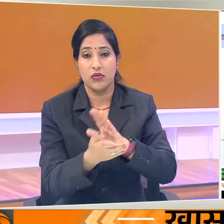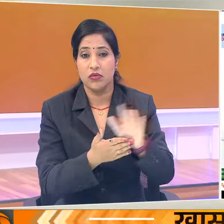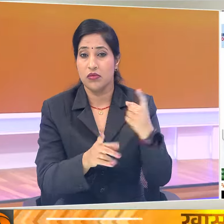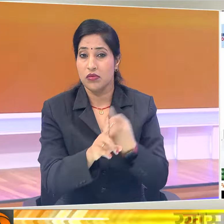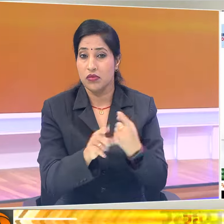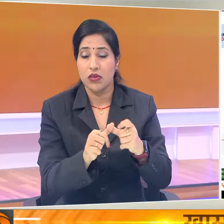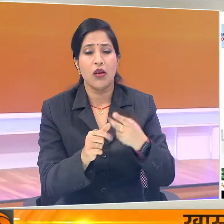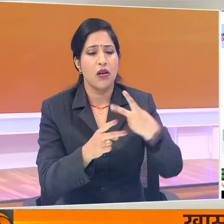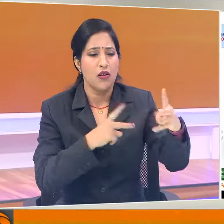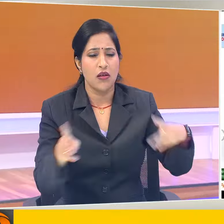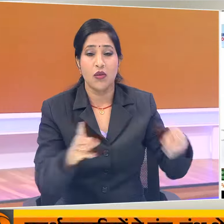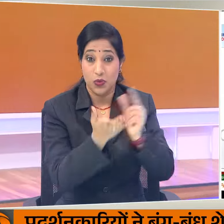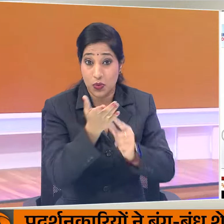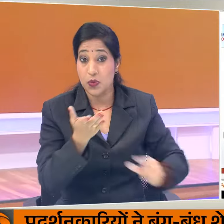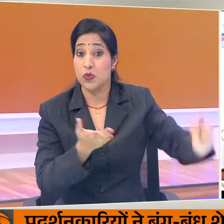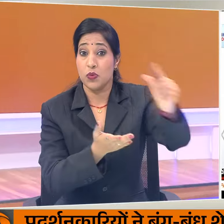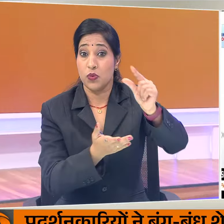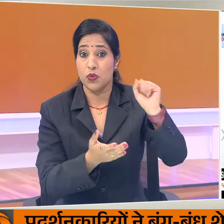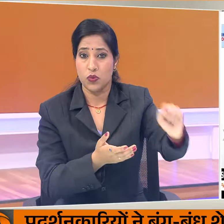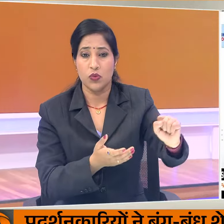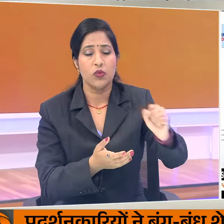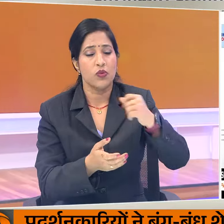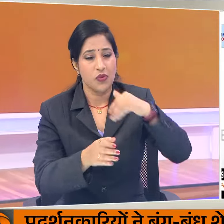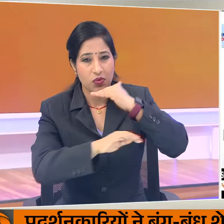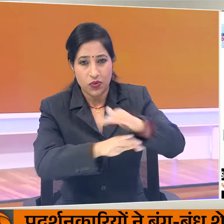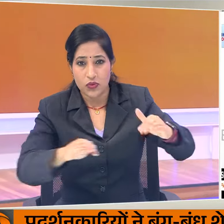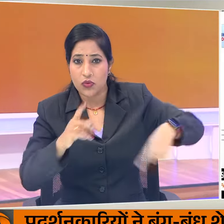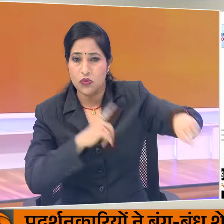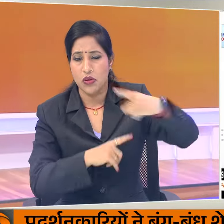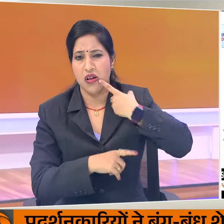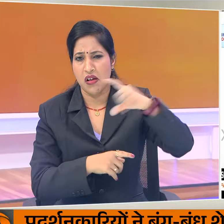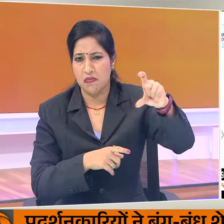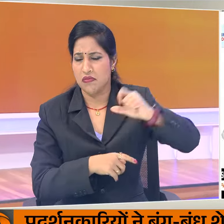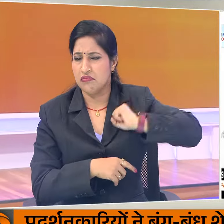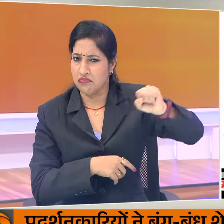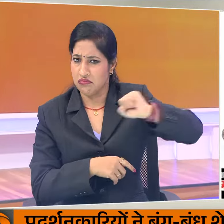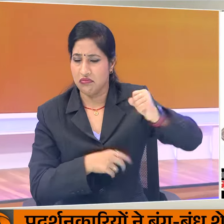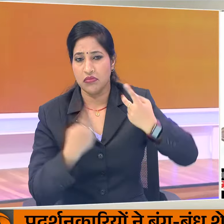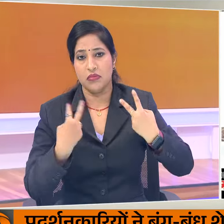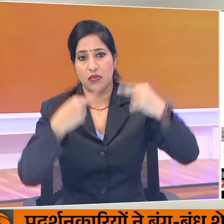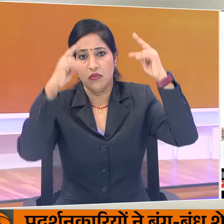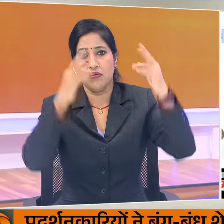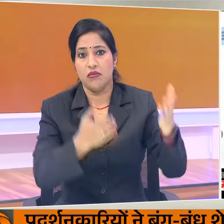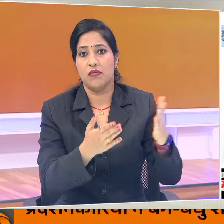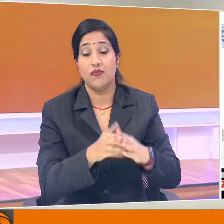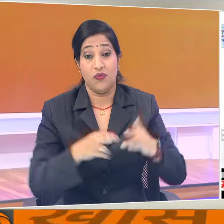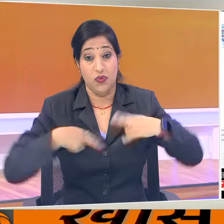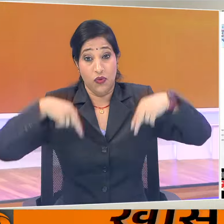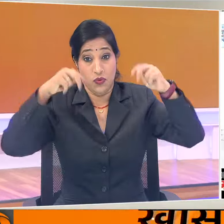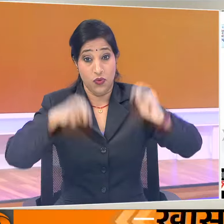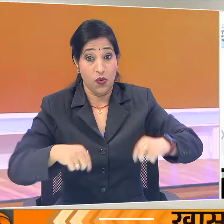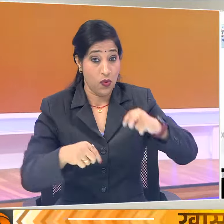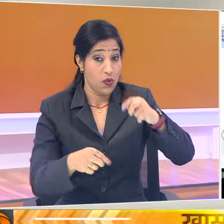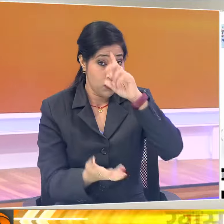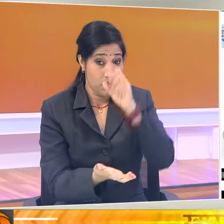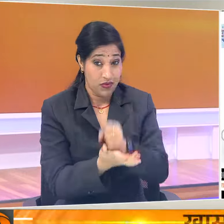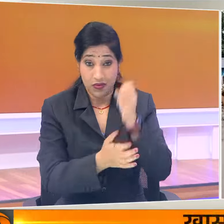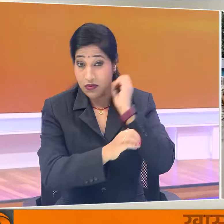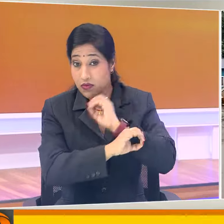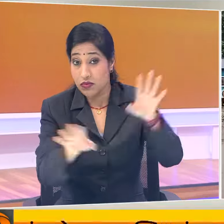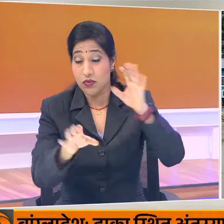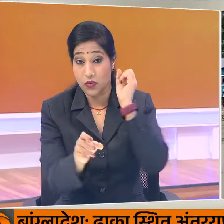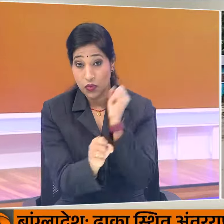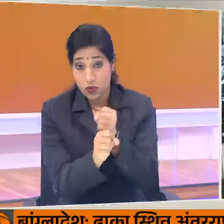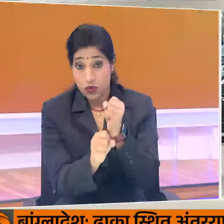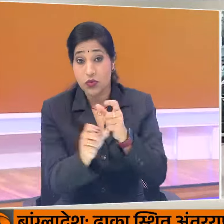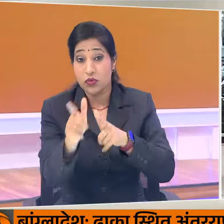विद्यालियों के चात्रों ने इस फैसले के खिलाफ प्रदर्शन का एलान किया। कौट के फैसले के बाद सरकारी